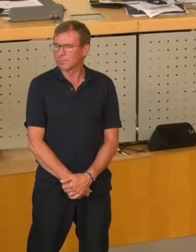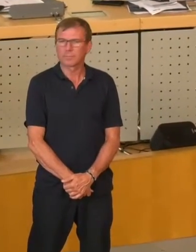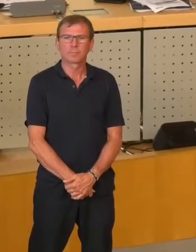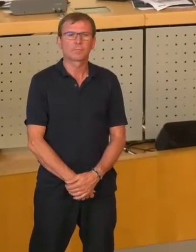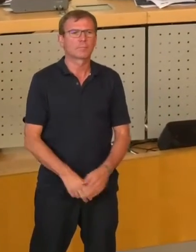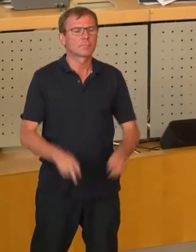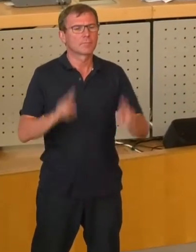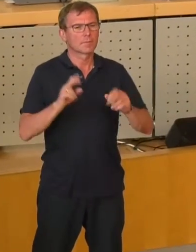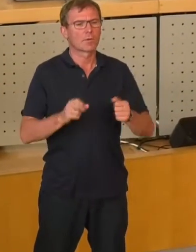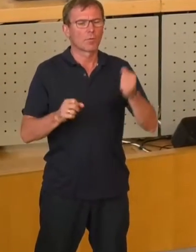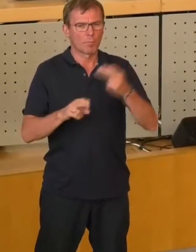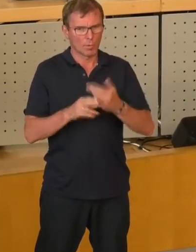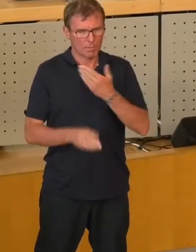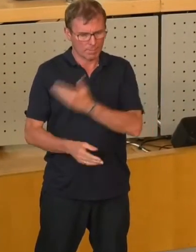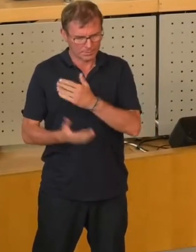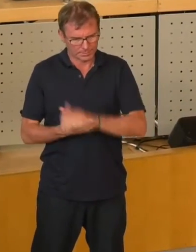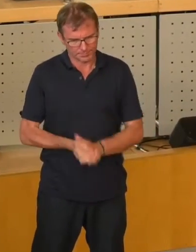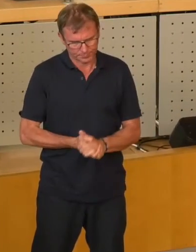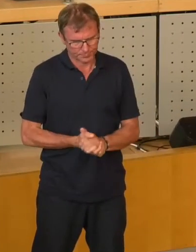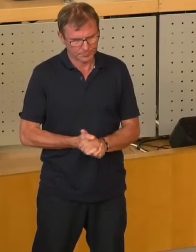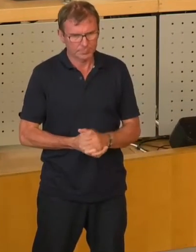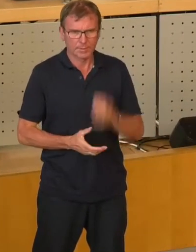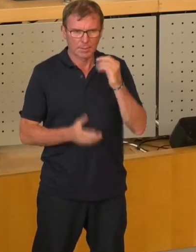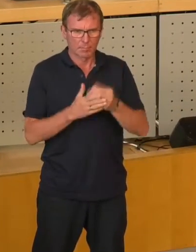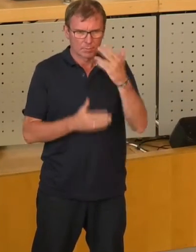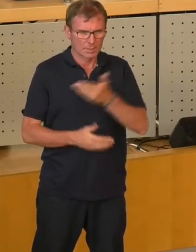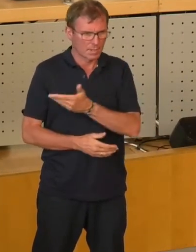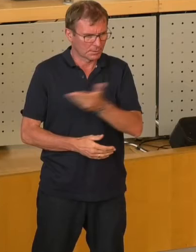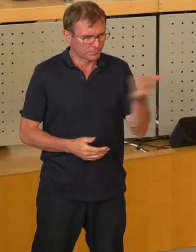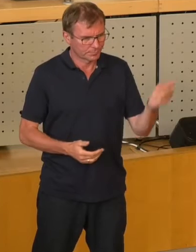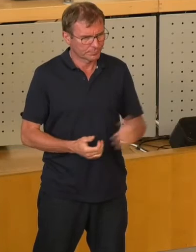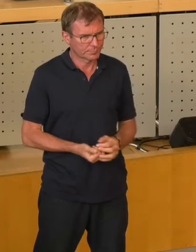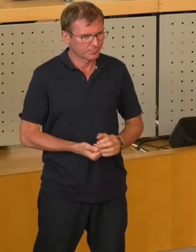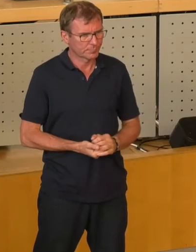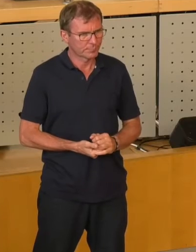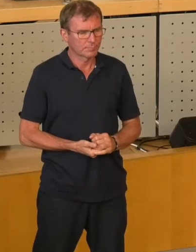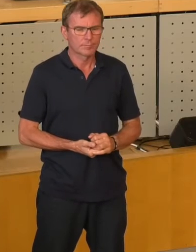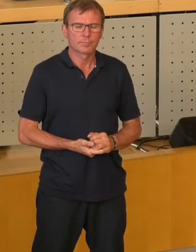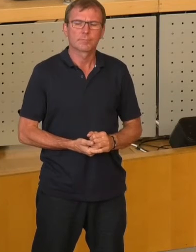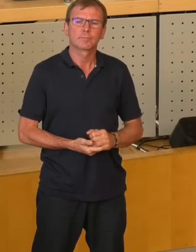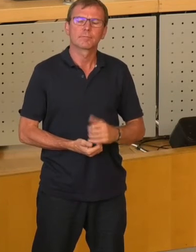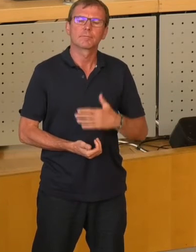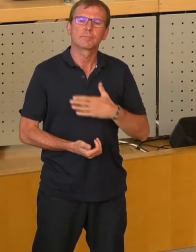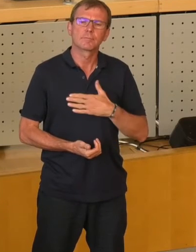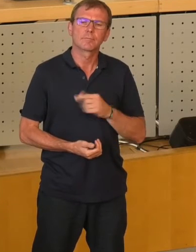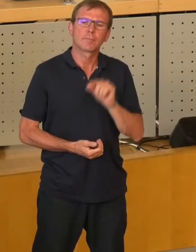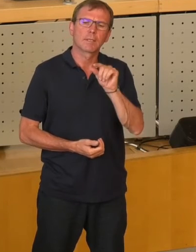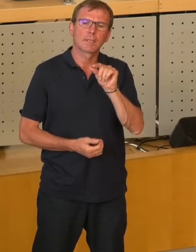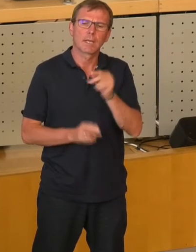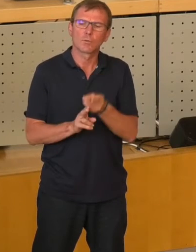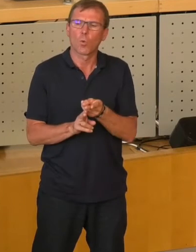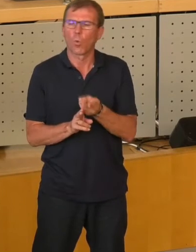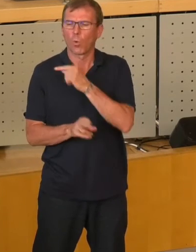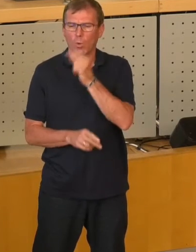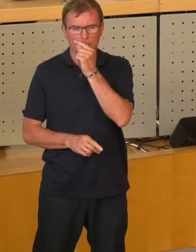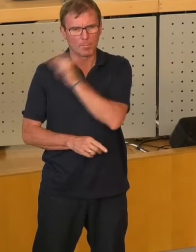Sehr geehrter Herr Oberbürgermeister, meine sehr geehrten Damen und Herren, stellen Sie mir einen kleinen Rückblick auf